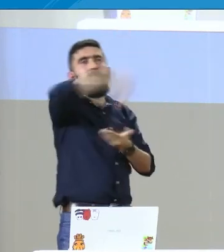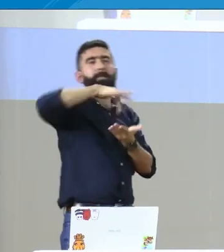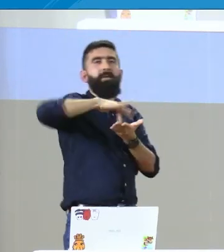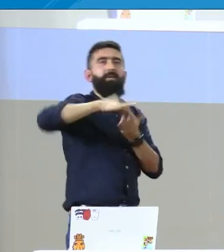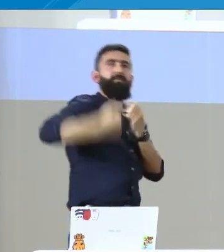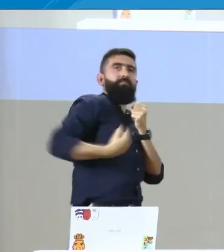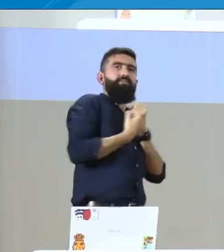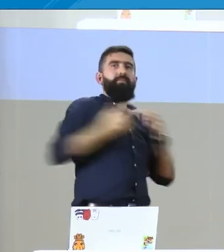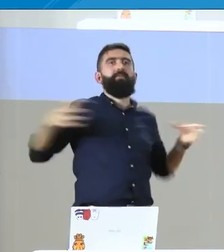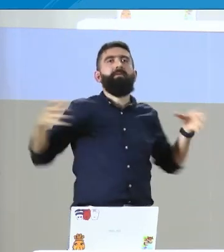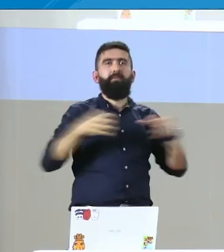la cabeza.